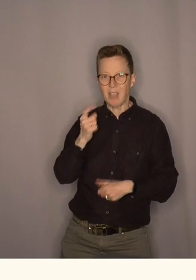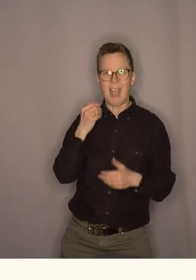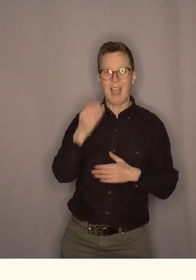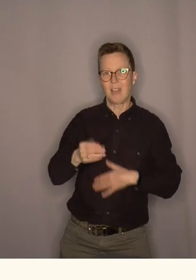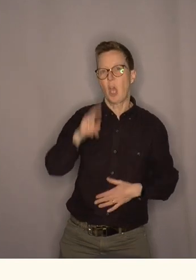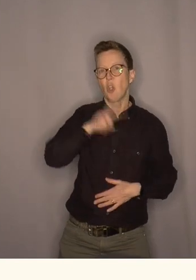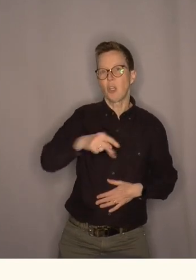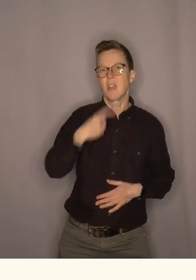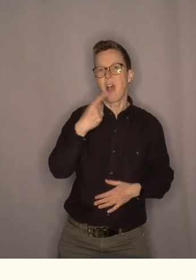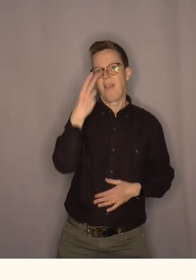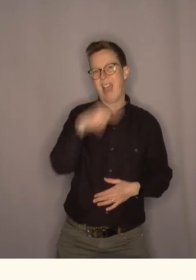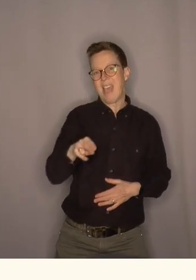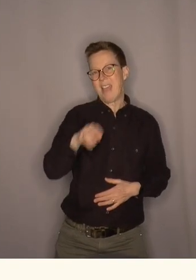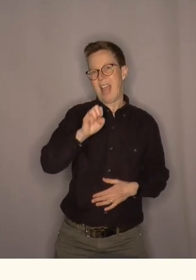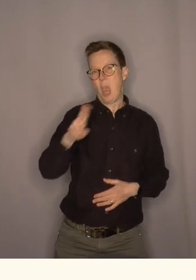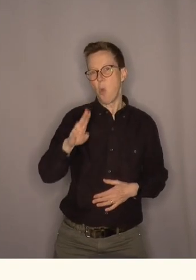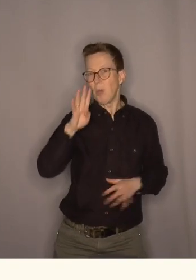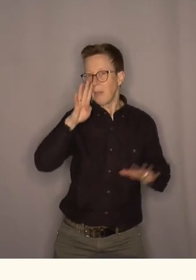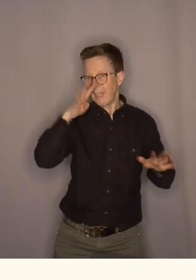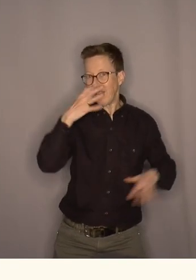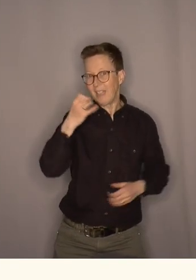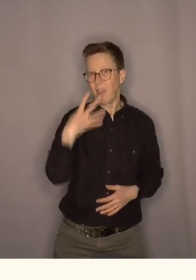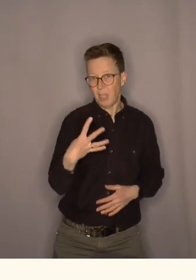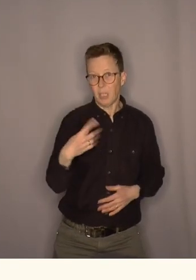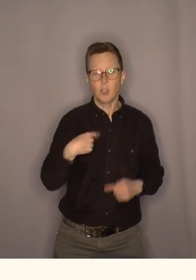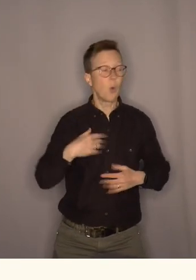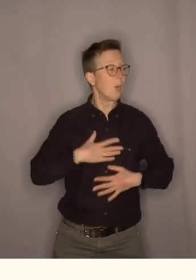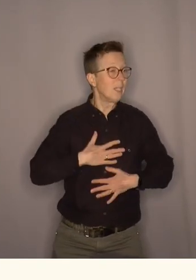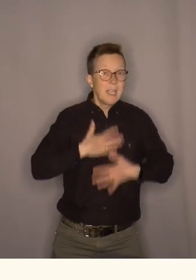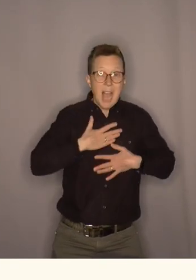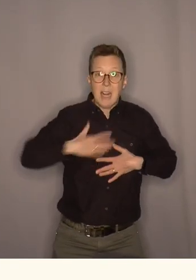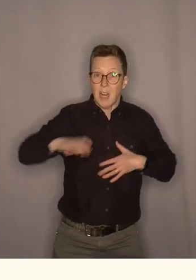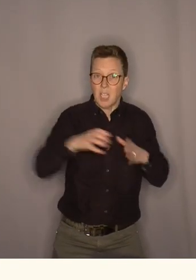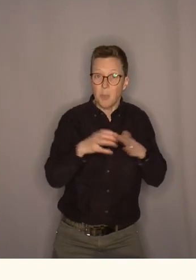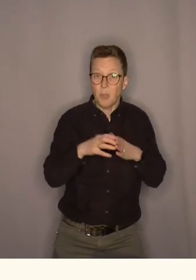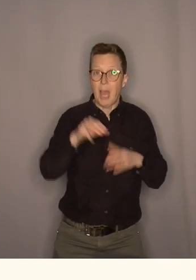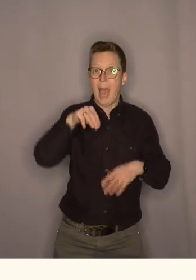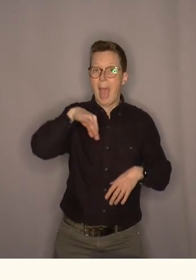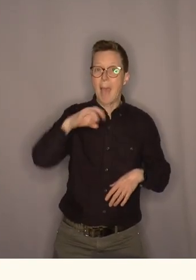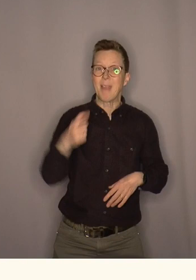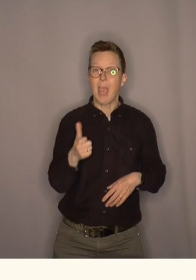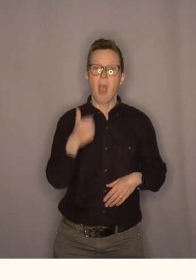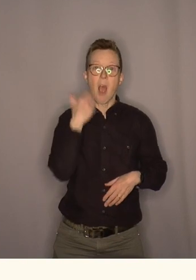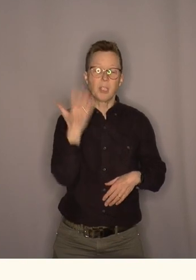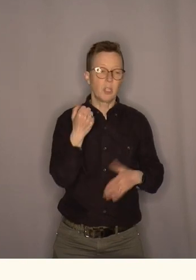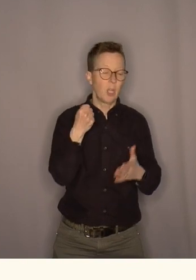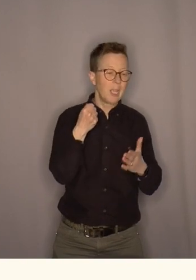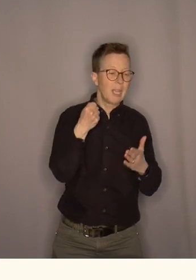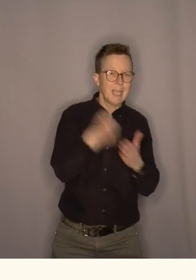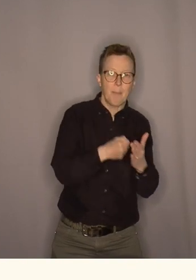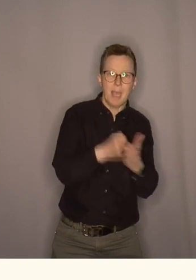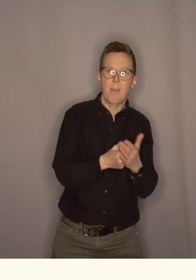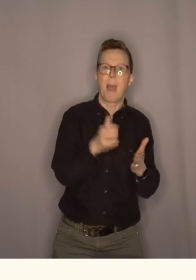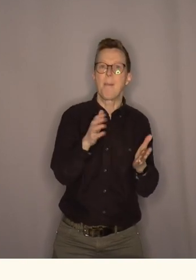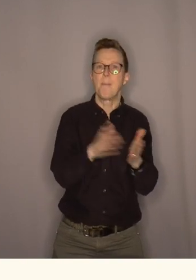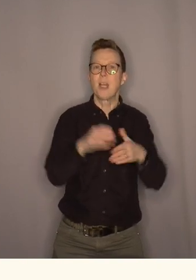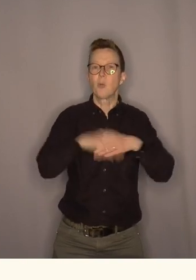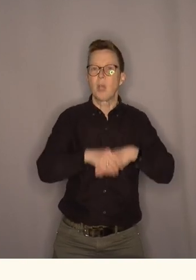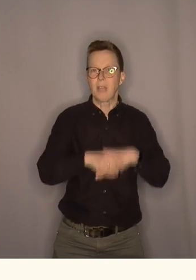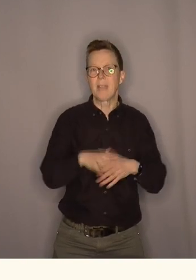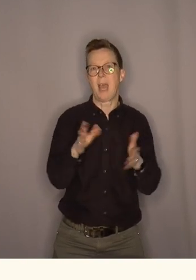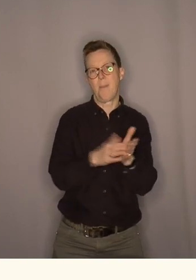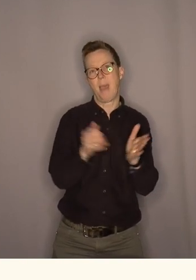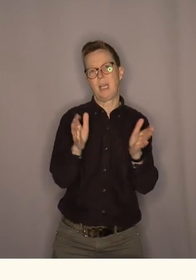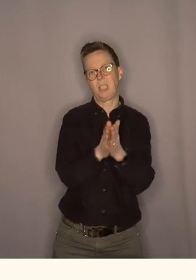1994. Så kjære landsmøtet MDG kommer alltid til å jobbe for mer solidaritet og mer samarbeid mellom mennesker.